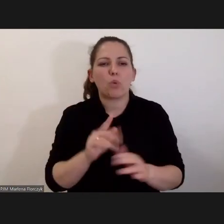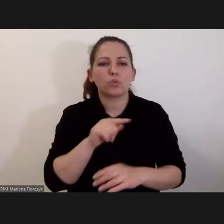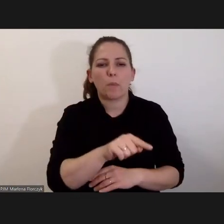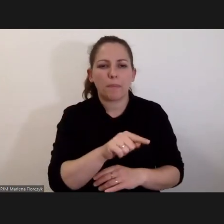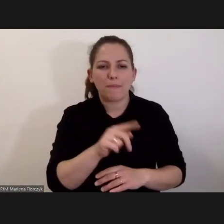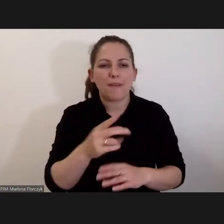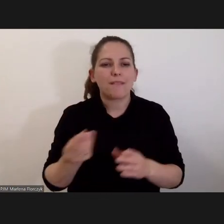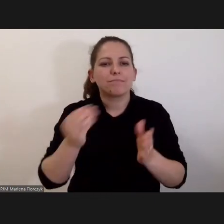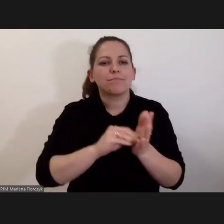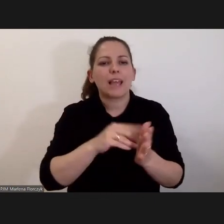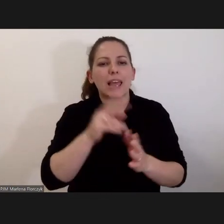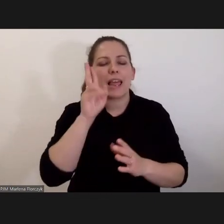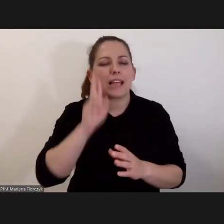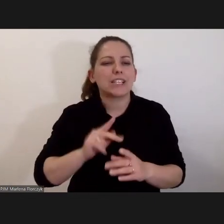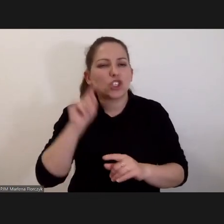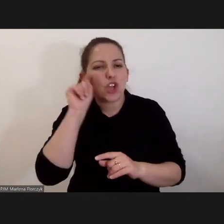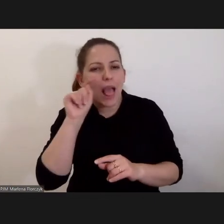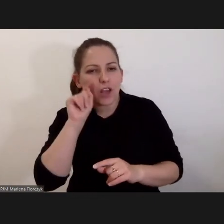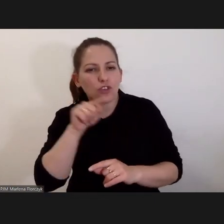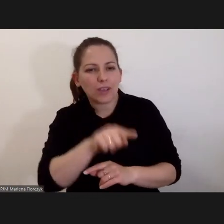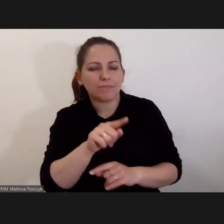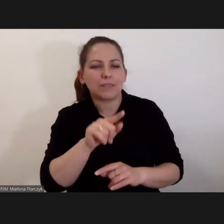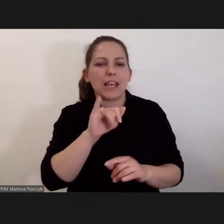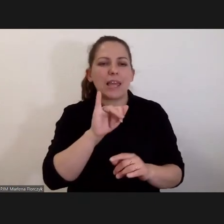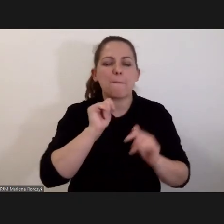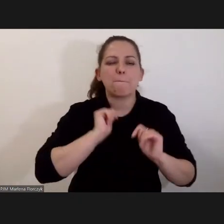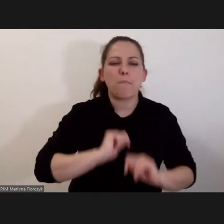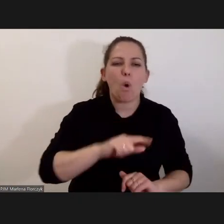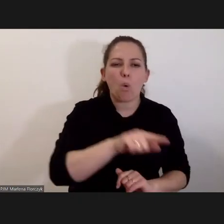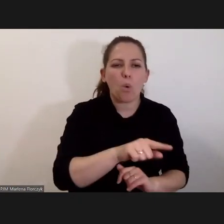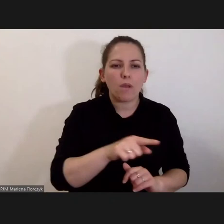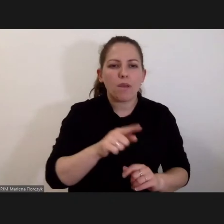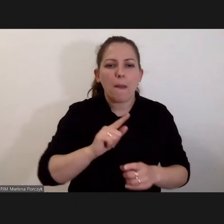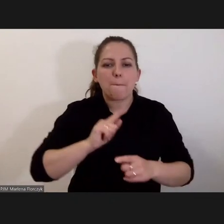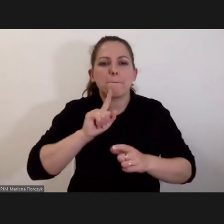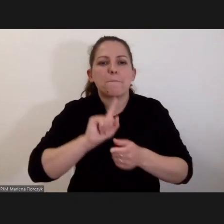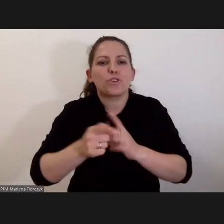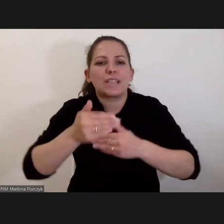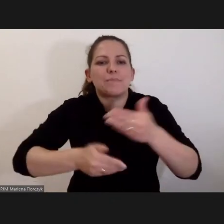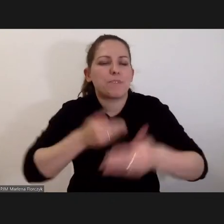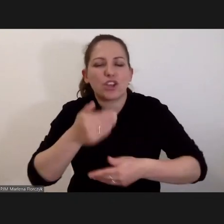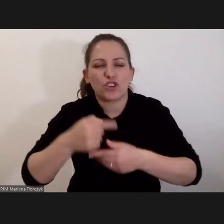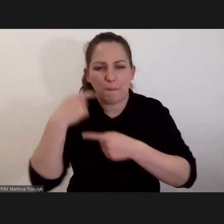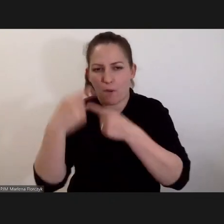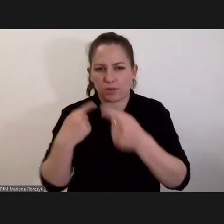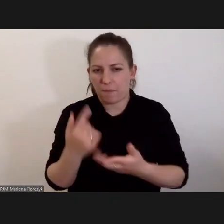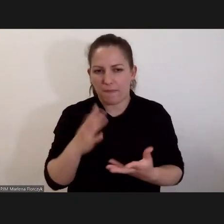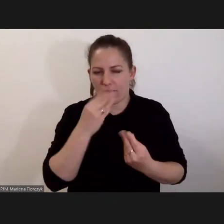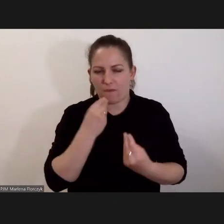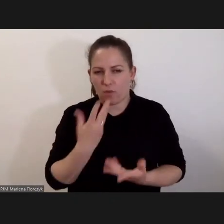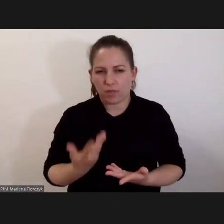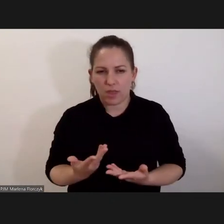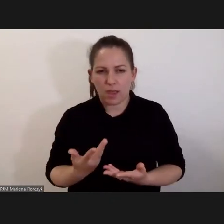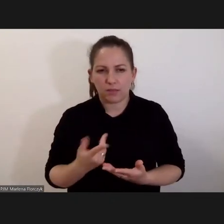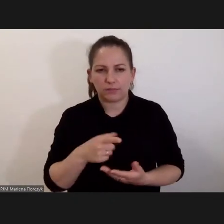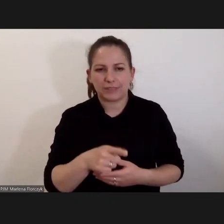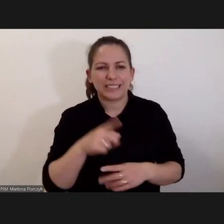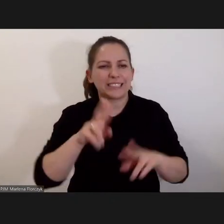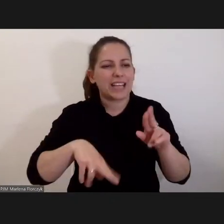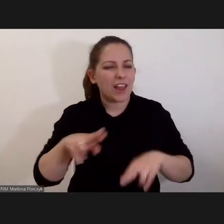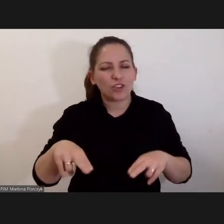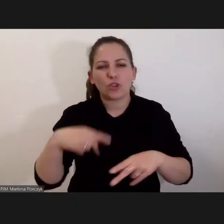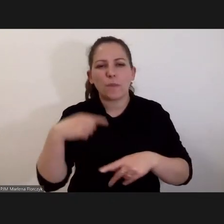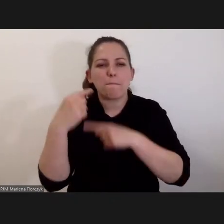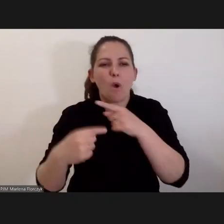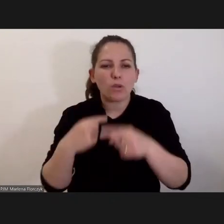instytucji Sędzia Śledczego lub też instytucji Sędziów Pokoju miałaby przyspieszyć postępowanie. Ze sprawnością postępowania